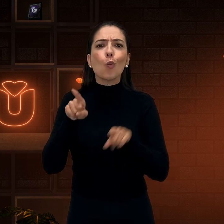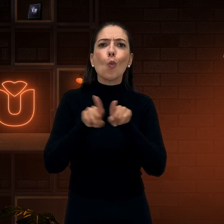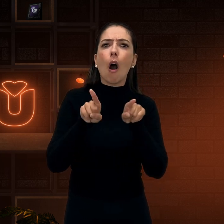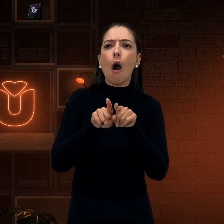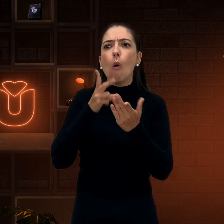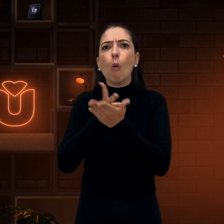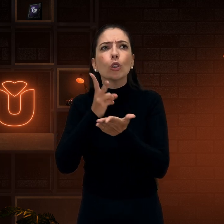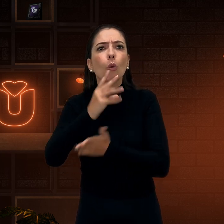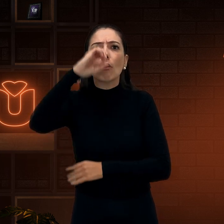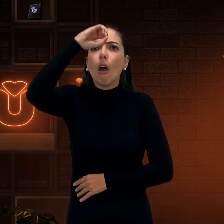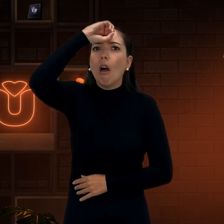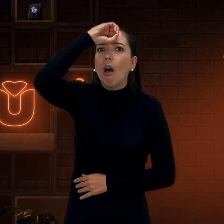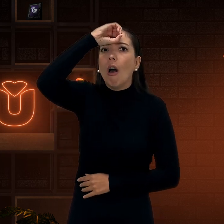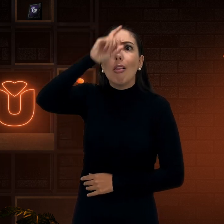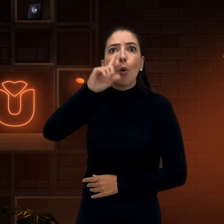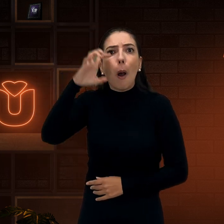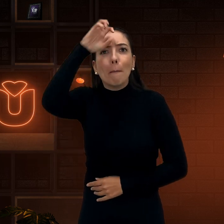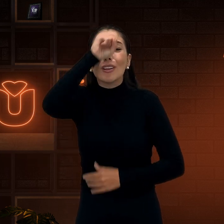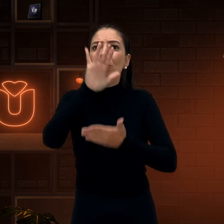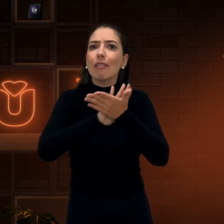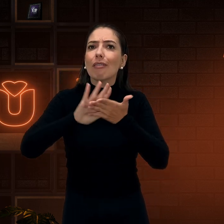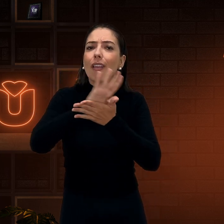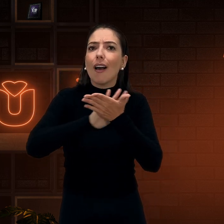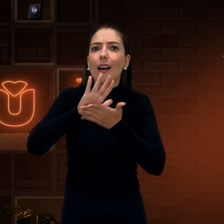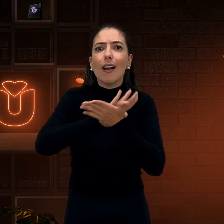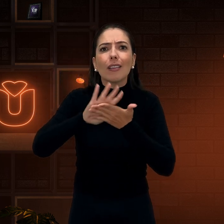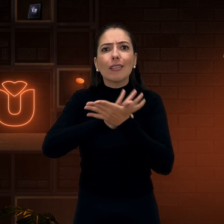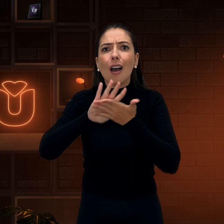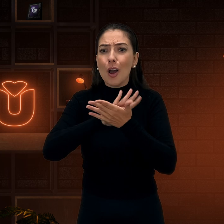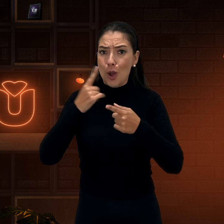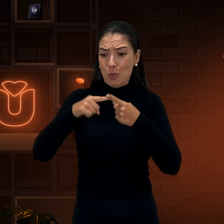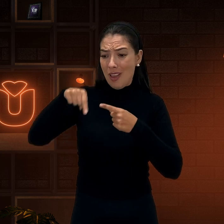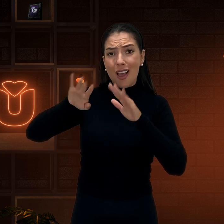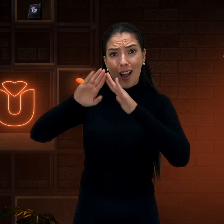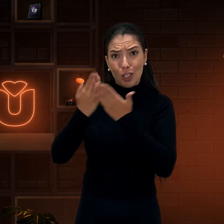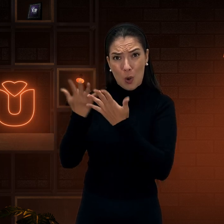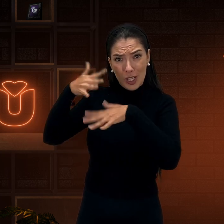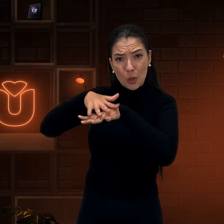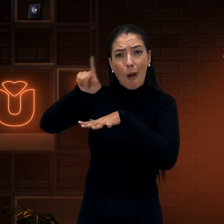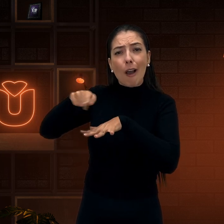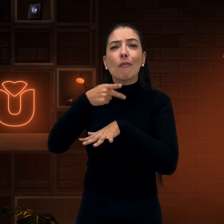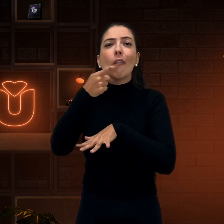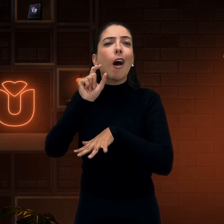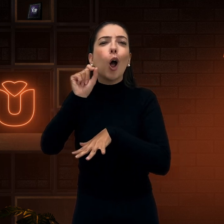O surdo numa escola de inclusão, não aprende absolutamente nada. Porque na escola inclusiva,